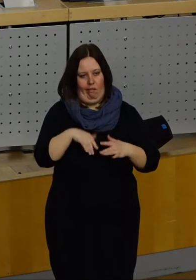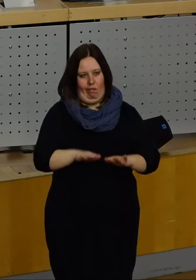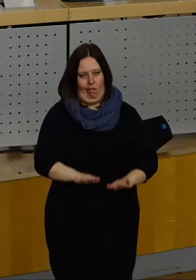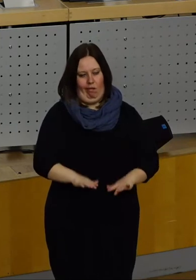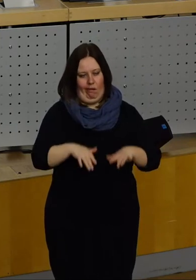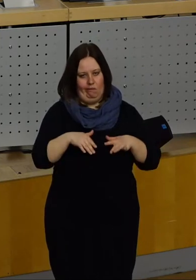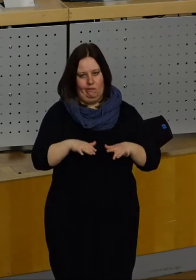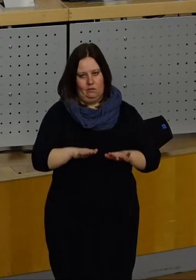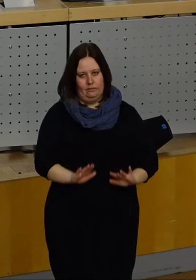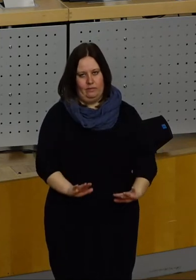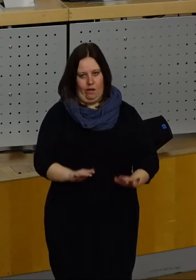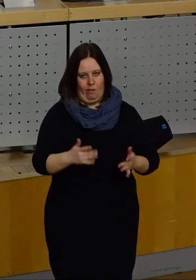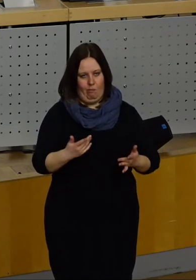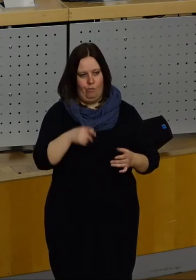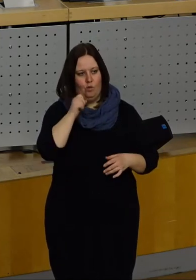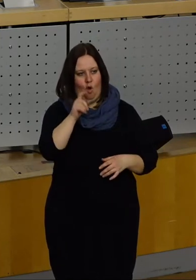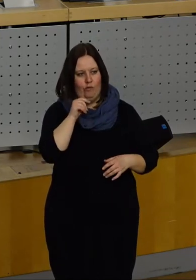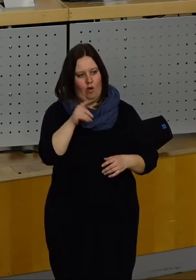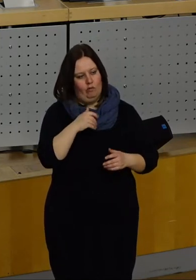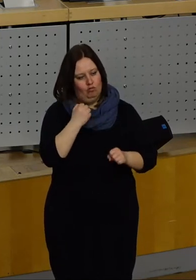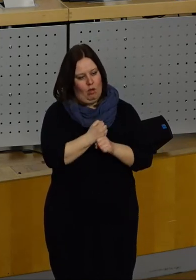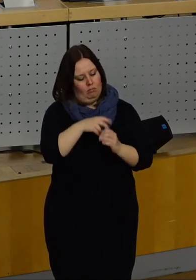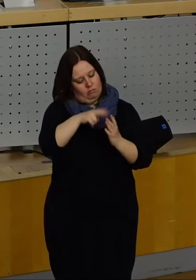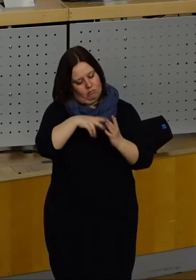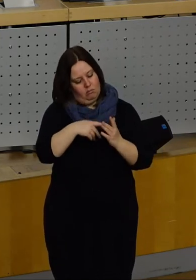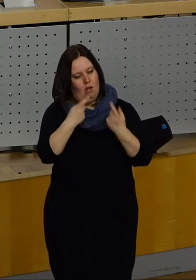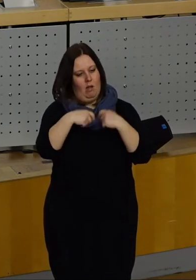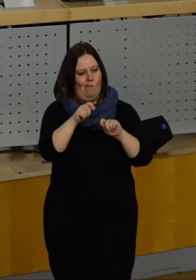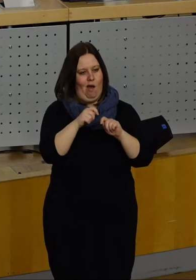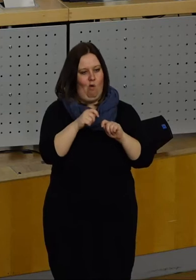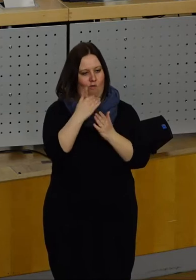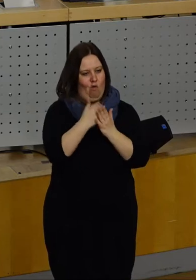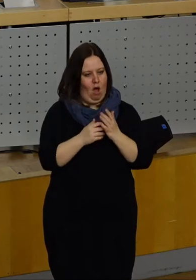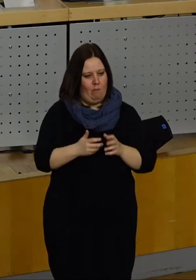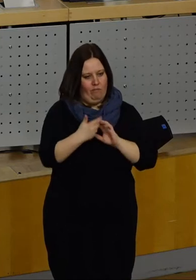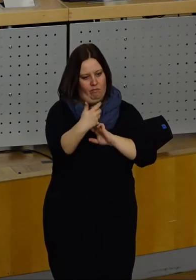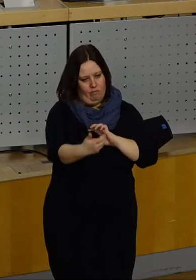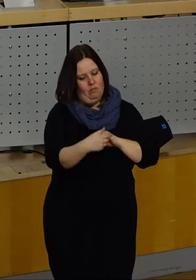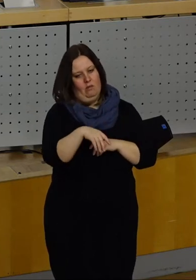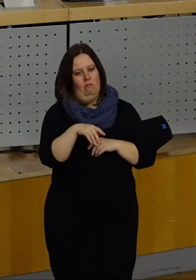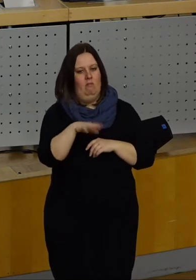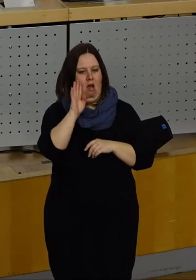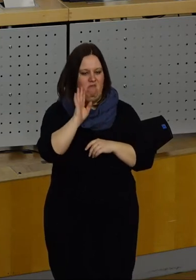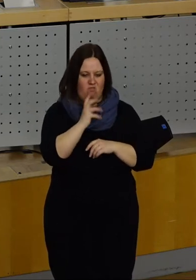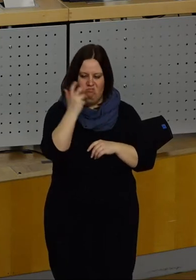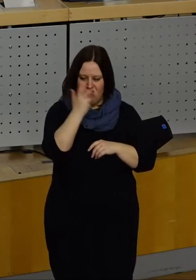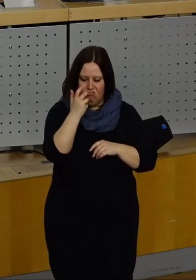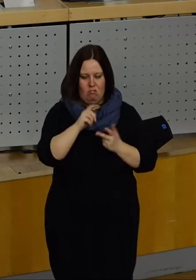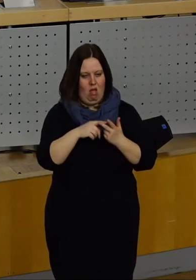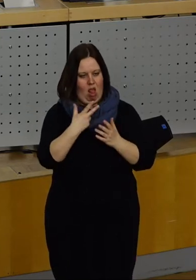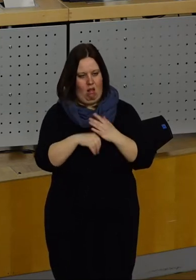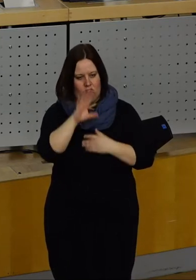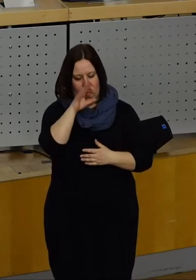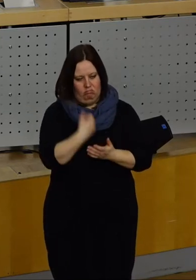Gegenteil, wie oft hört oder liest man von verschleppten Bauvorhaben, erzüngten Anwohnern, ratlosen Eltern,